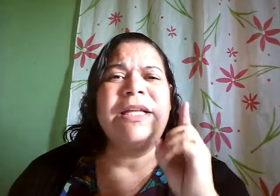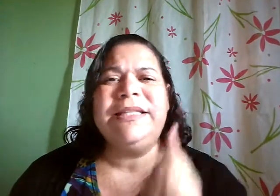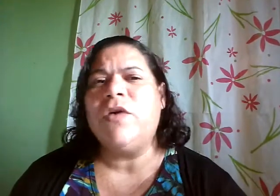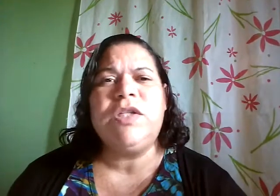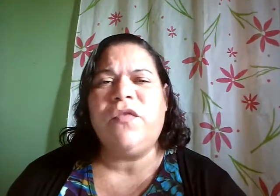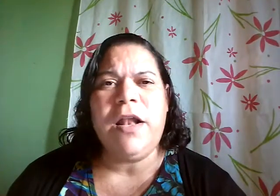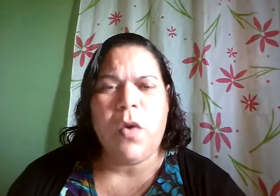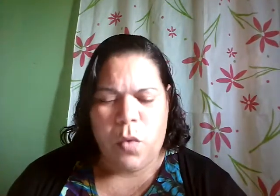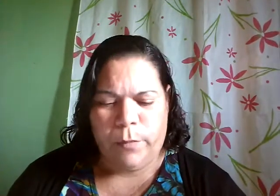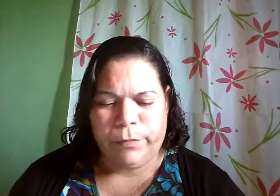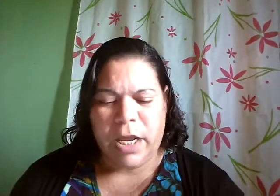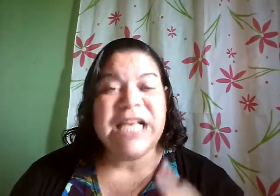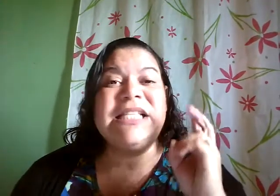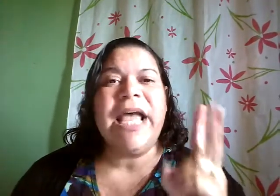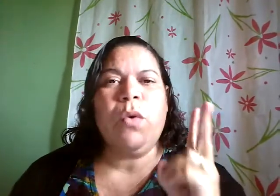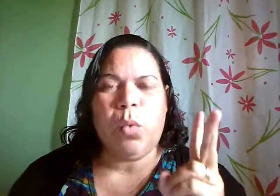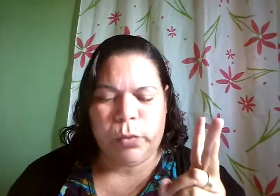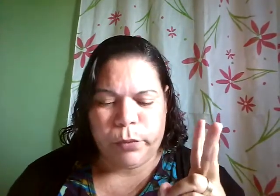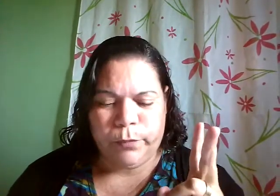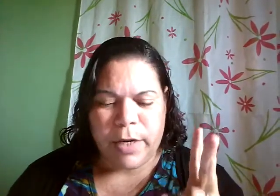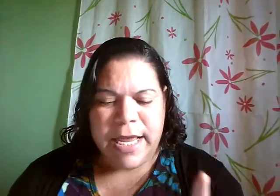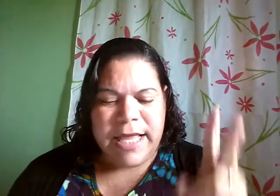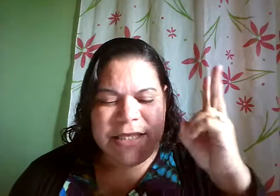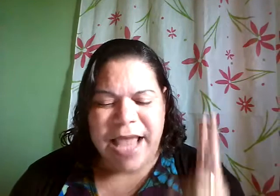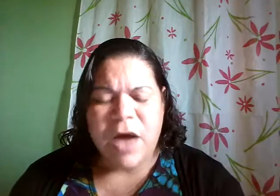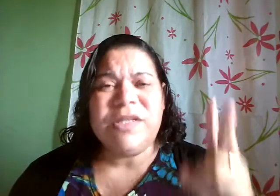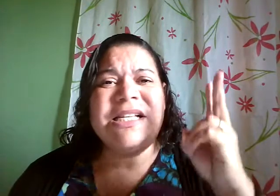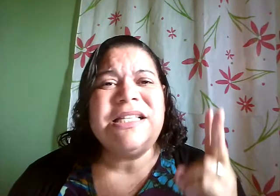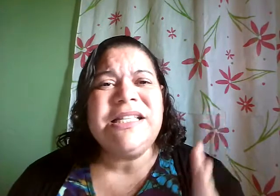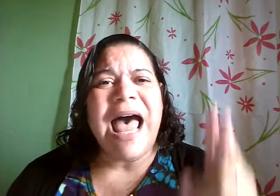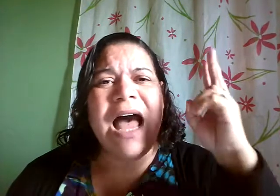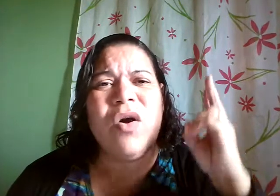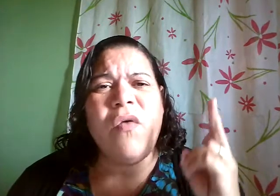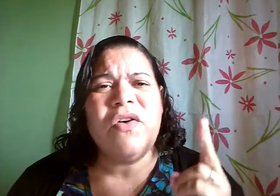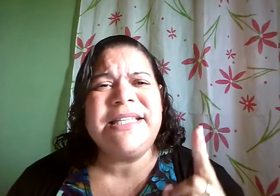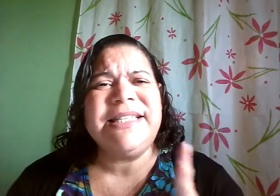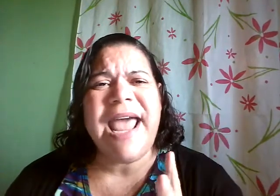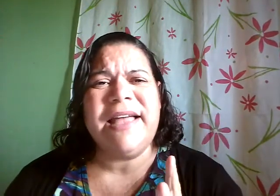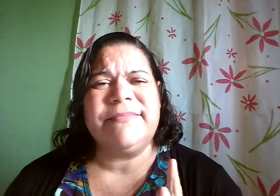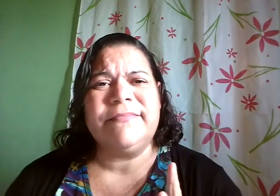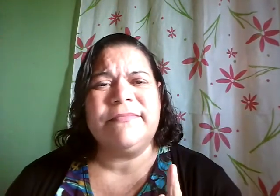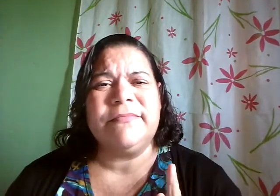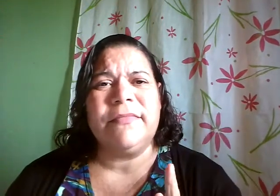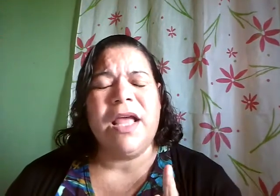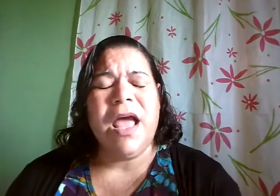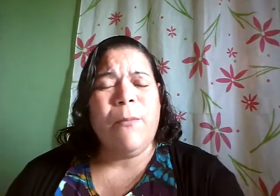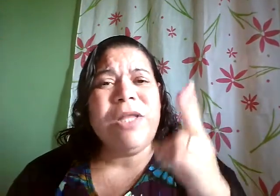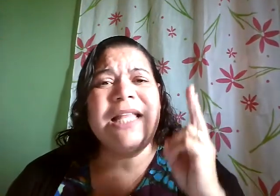Deus falhou. Segundo, Deus está com você. Muitas